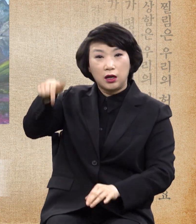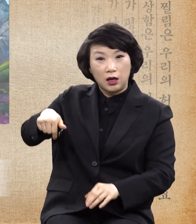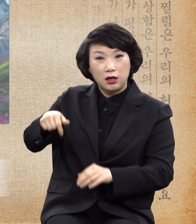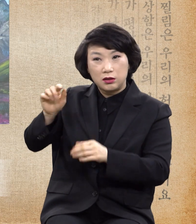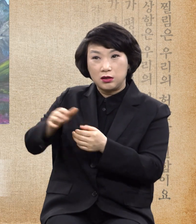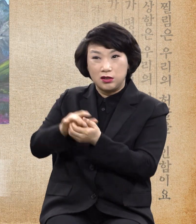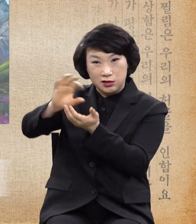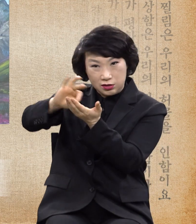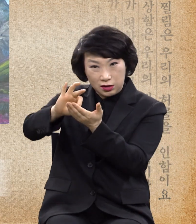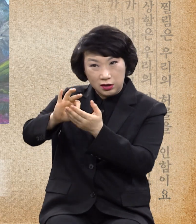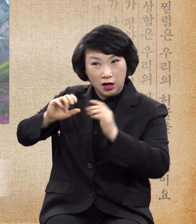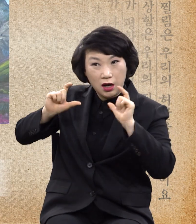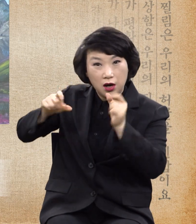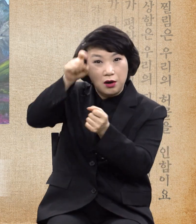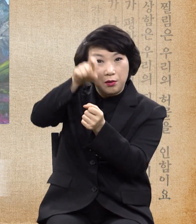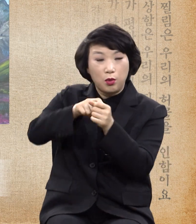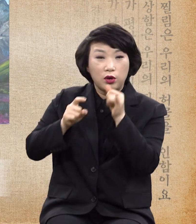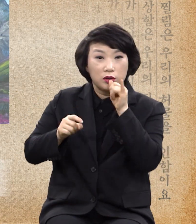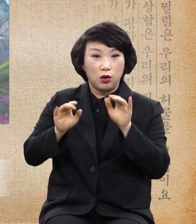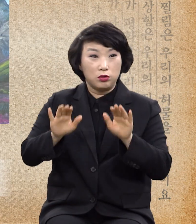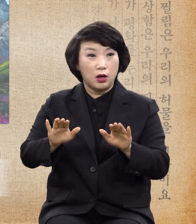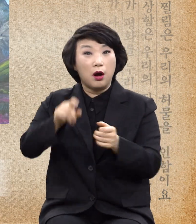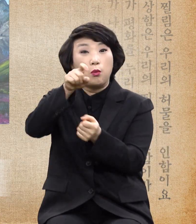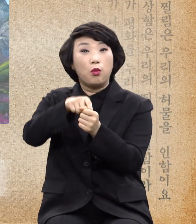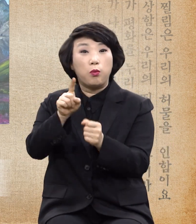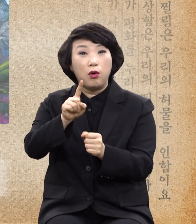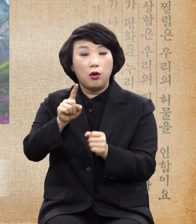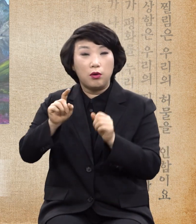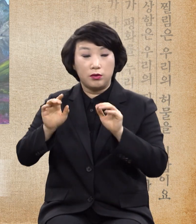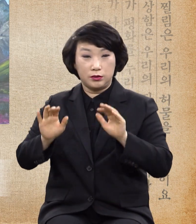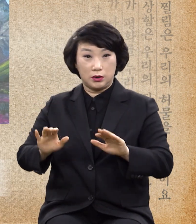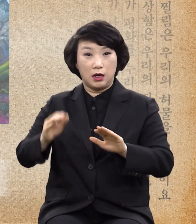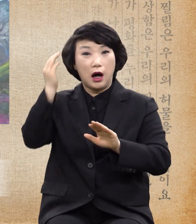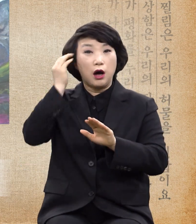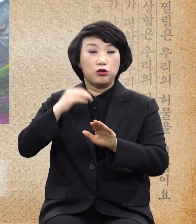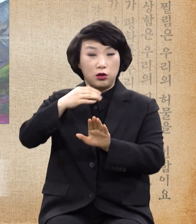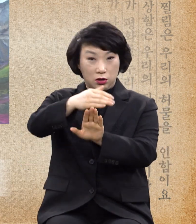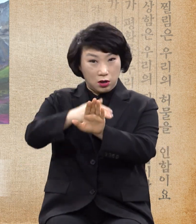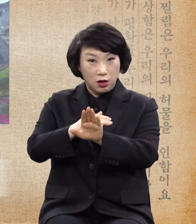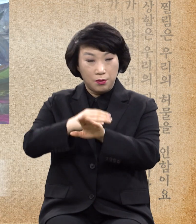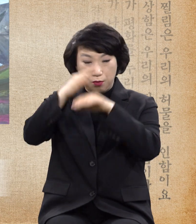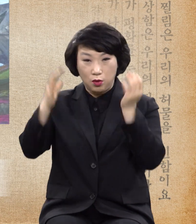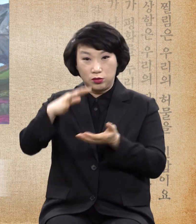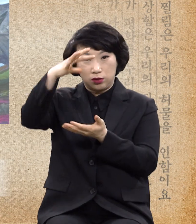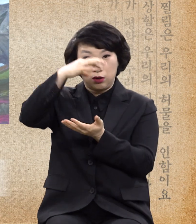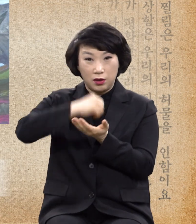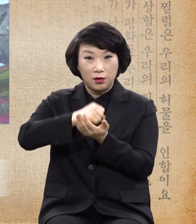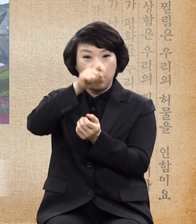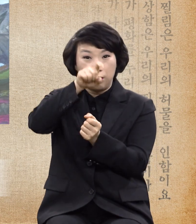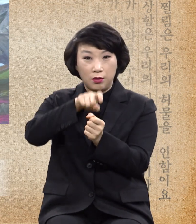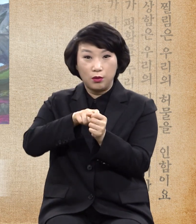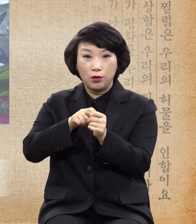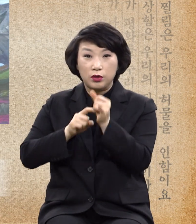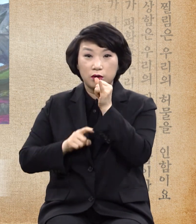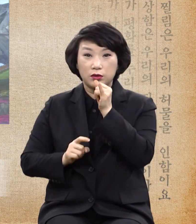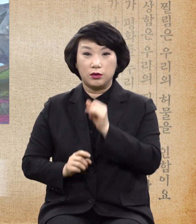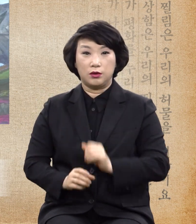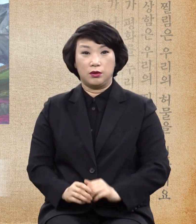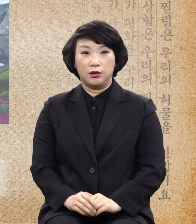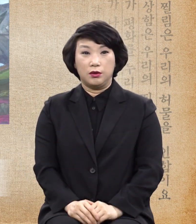미국까지 가는 핵을 만들자 목적이 뭐냐 남한 땅을 통째로 그냥 갖다 먹으려고 하는 짓이야